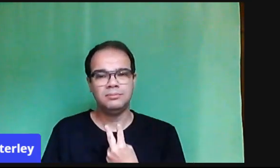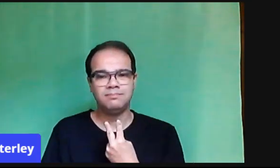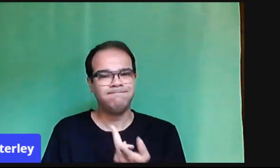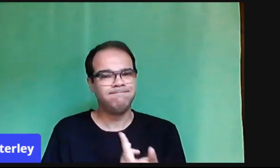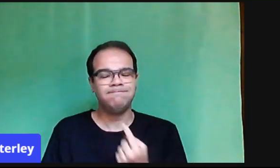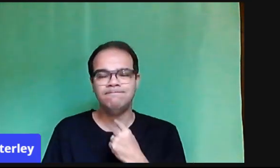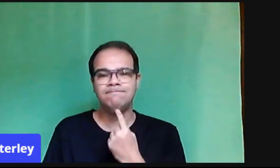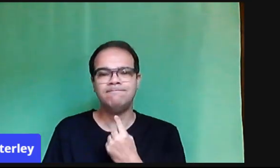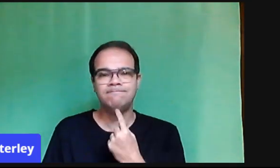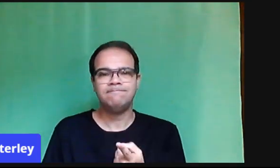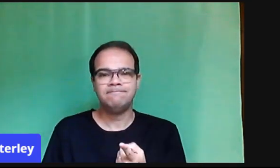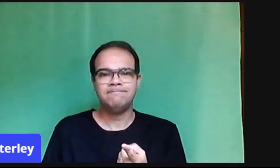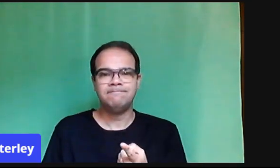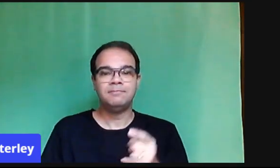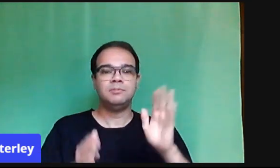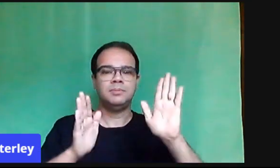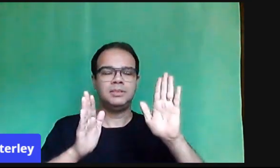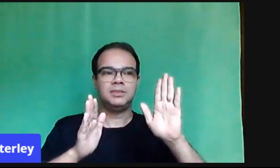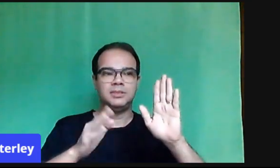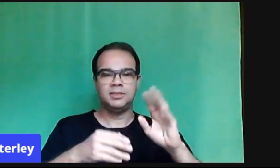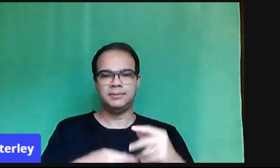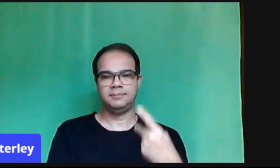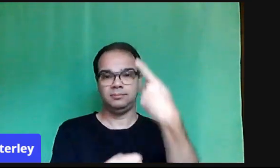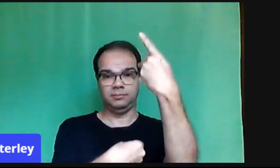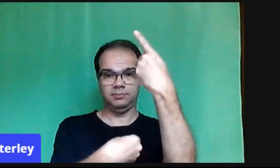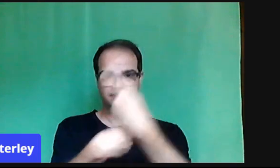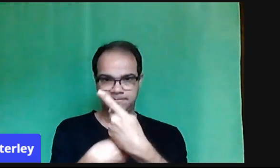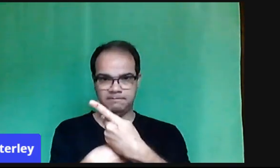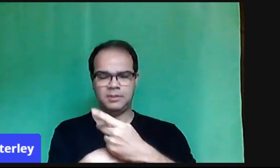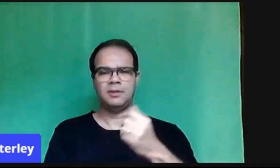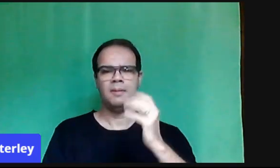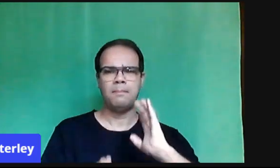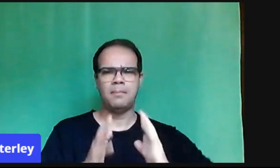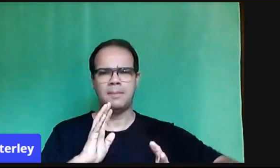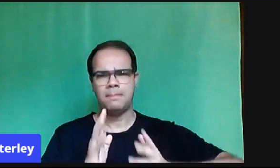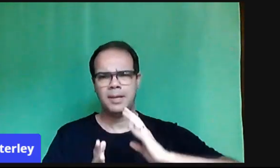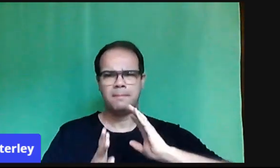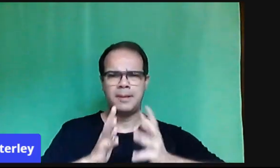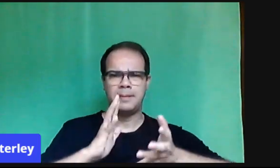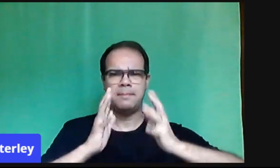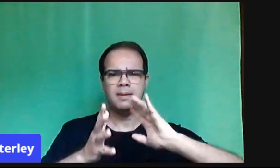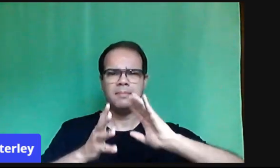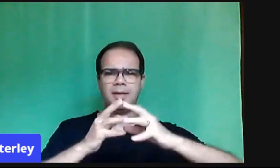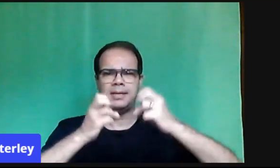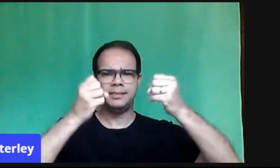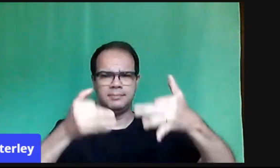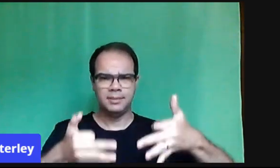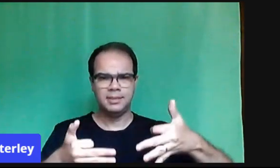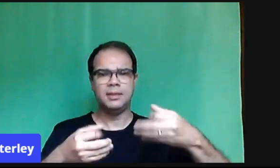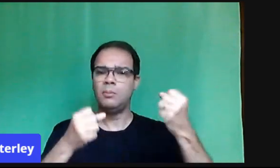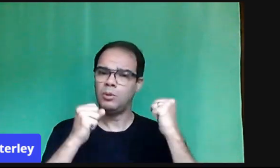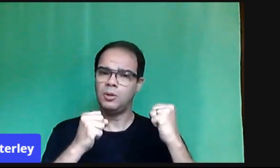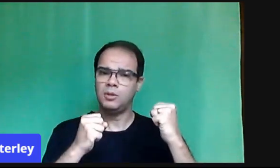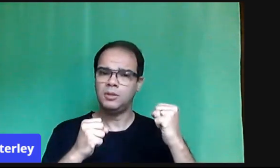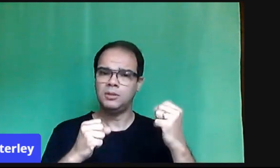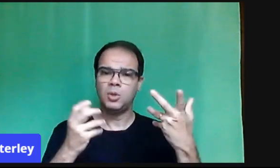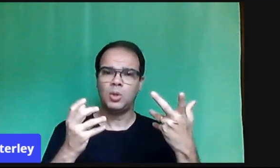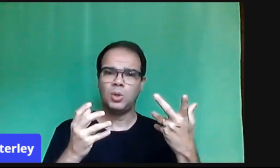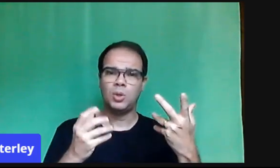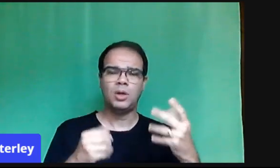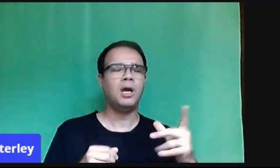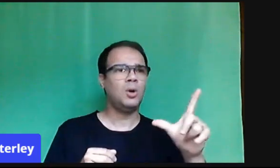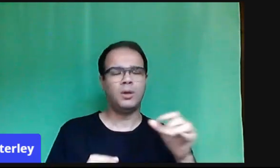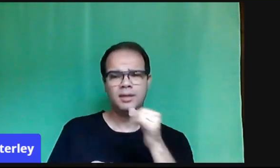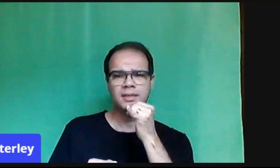oferecer para esse aluno nessas minhas gravações todas as possibilidades. Gente, quem tem o material dourado está aqui, ó. Esse é o material dourado. Quem não tem, o eu posso utilizar,